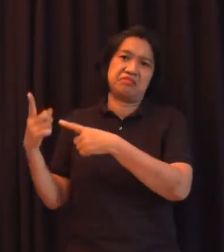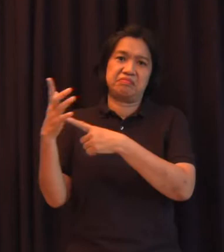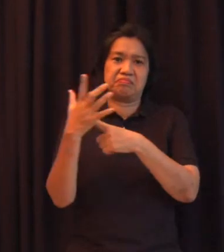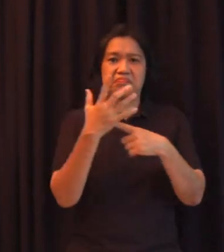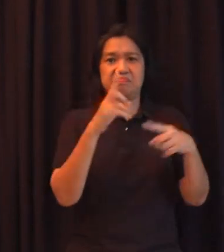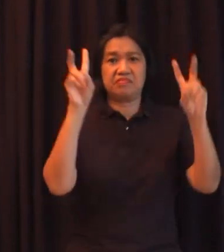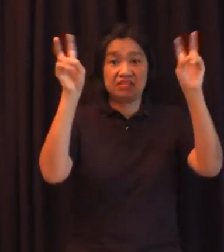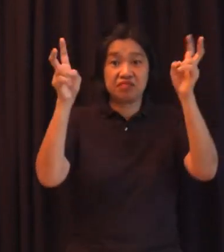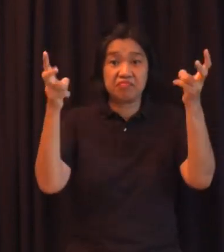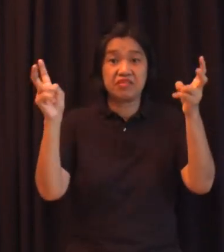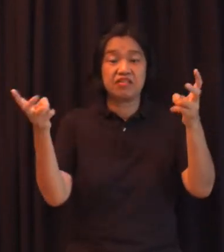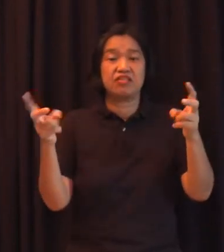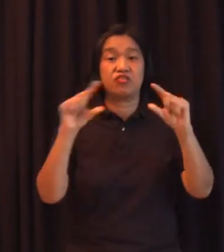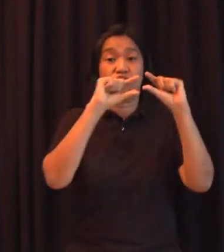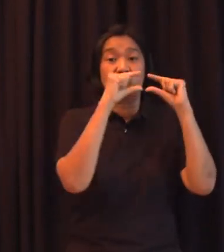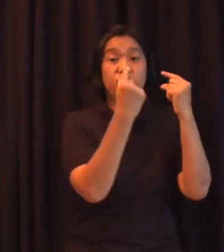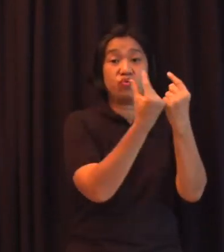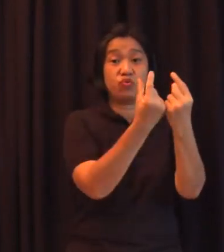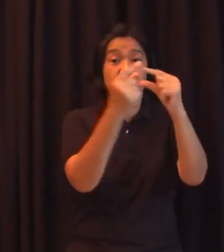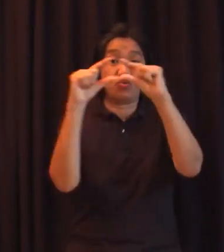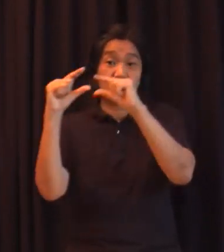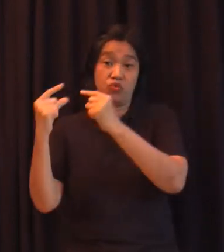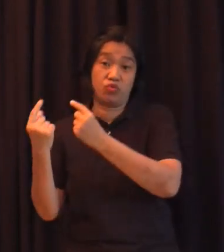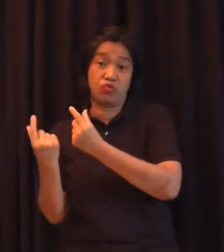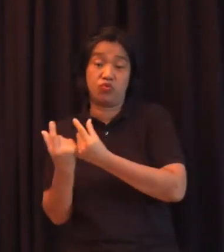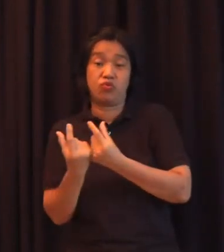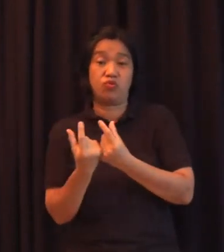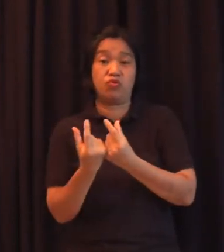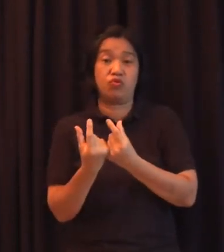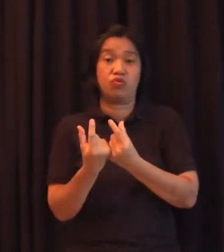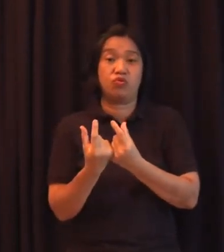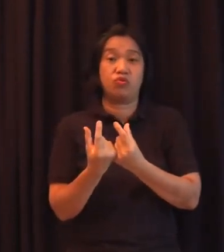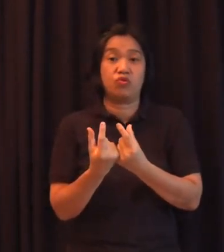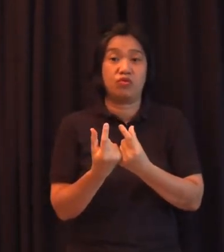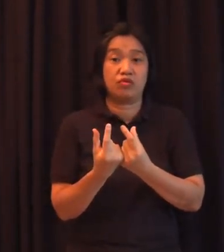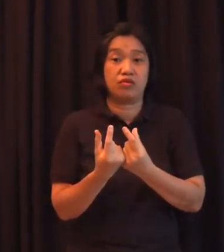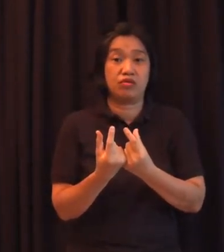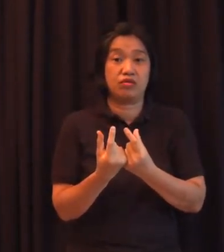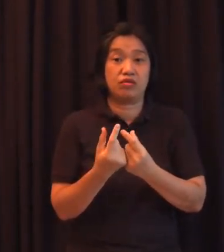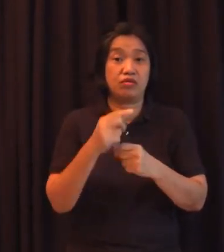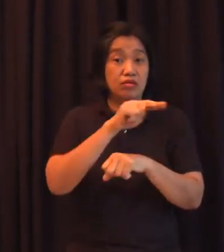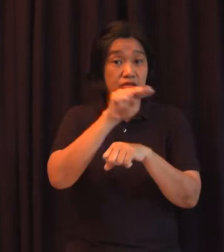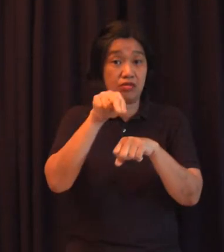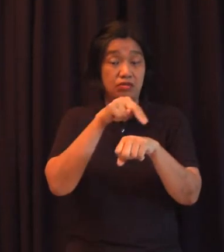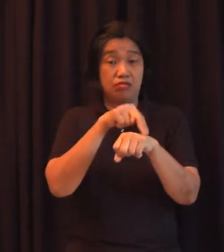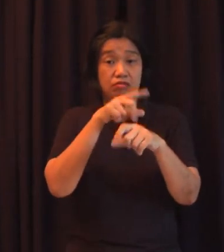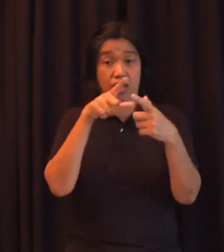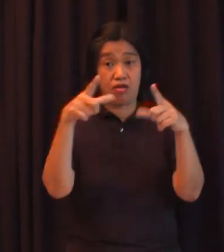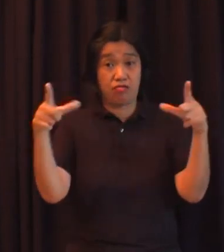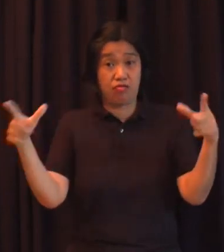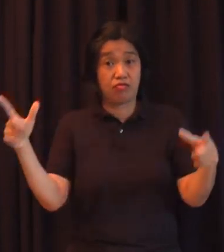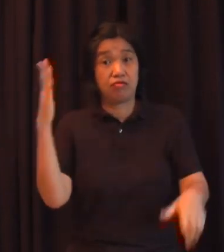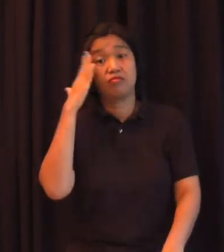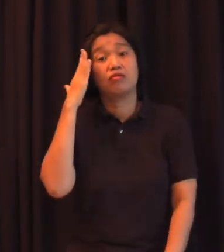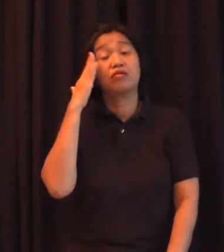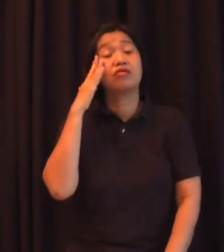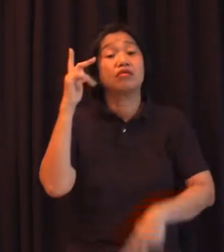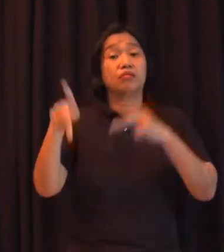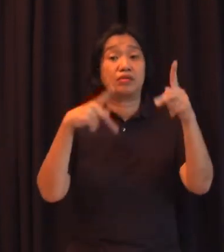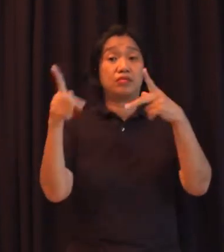Yung wika na ito ay wikang alam nasang bayanan may empower naman yung